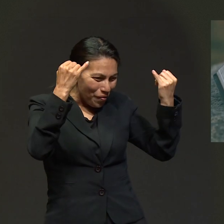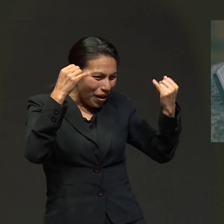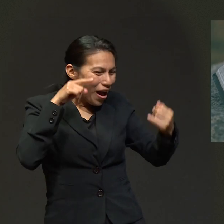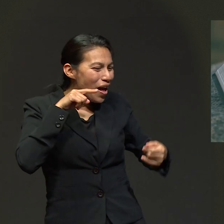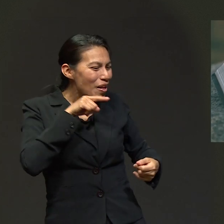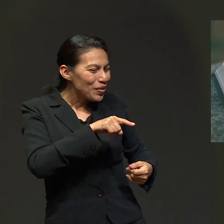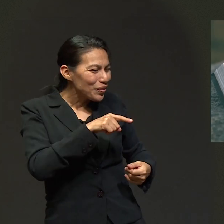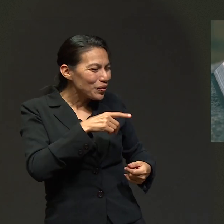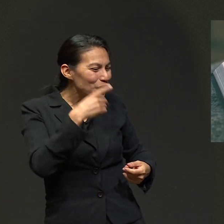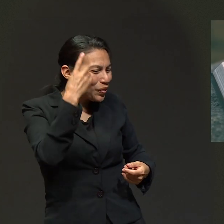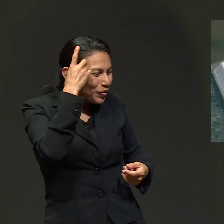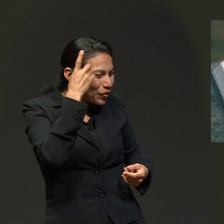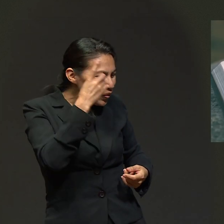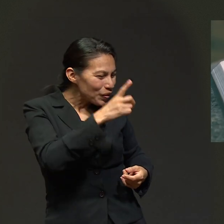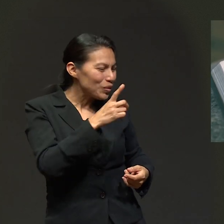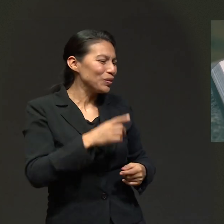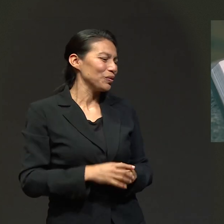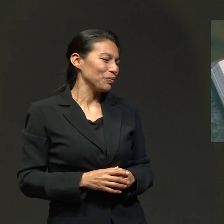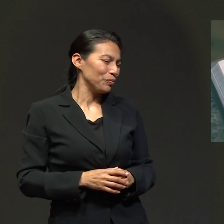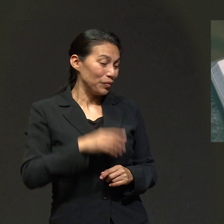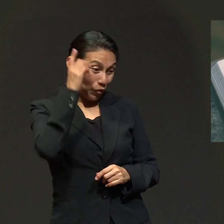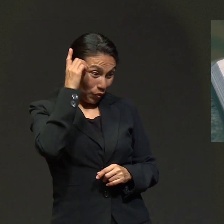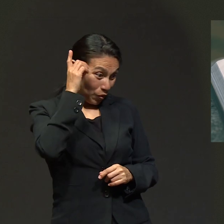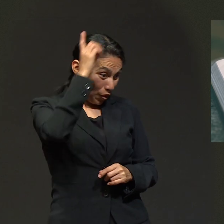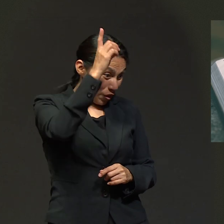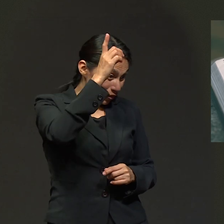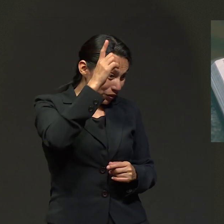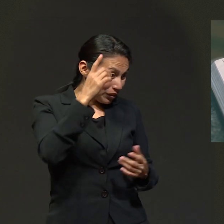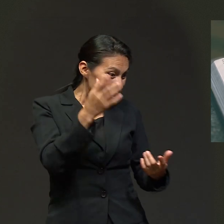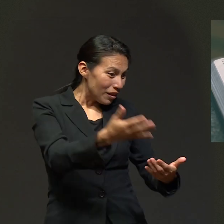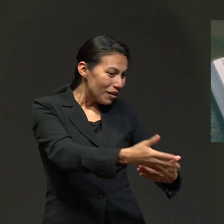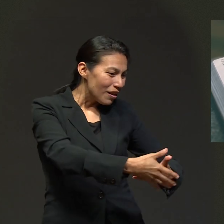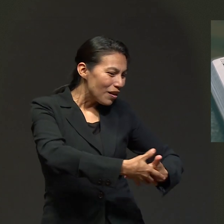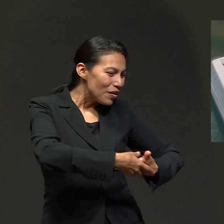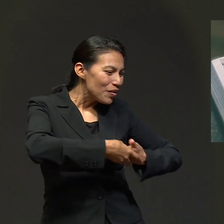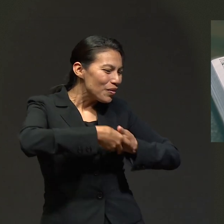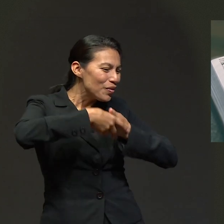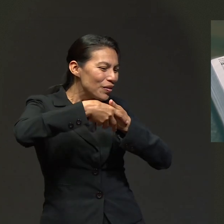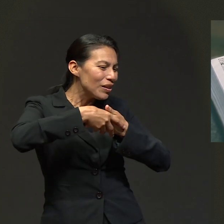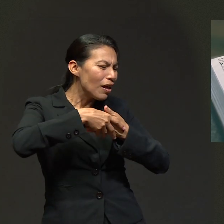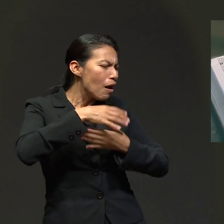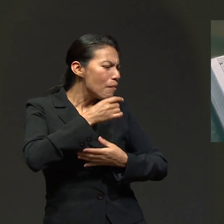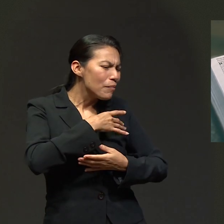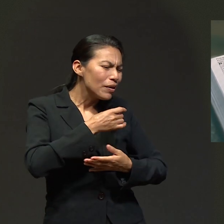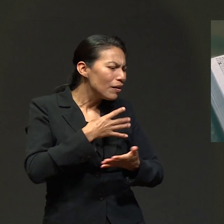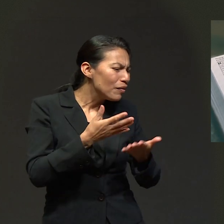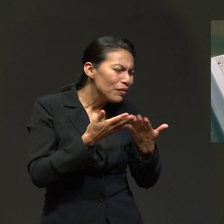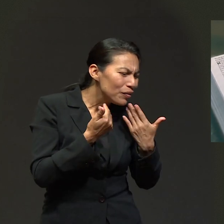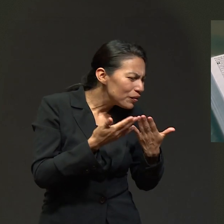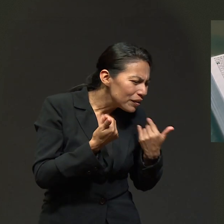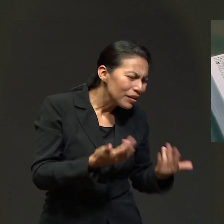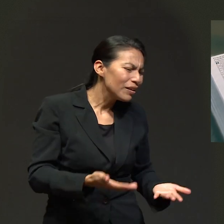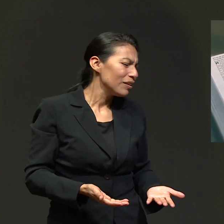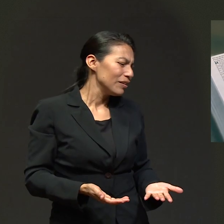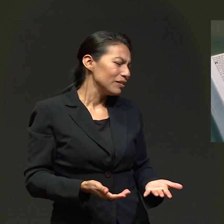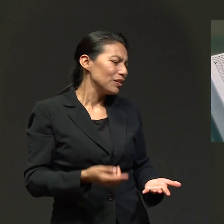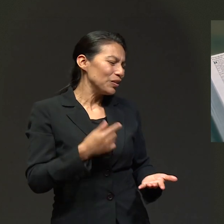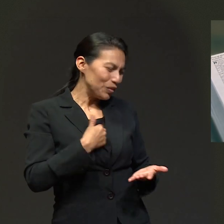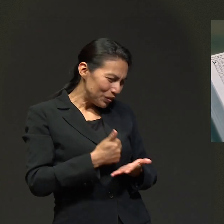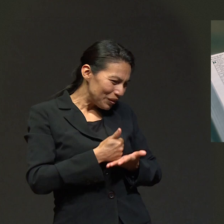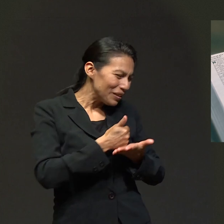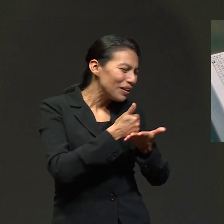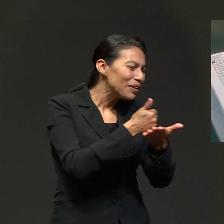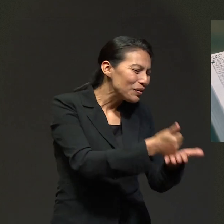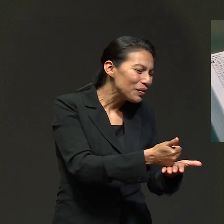porque yo, Jehová, soy tu Dios. Luego dice, quien te sostiene de tu mano derecha y te dice, no